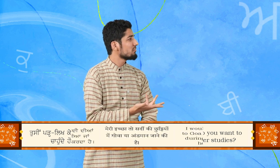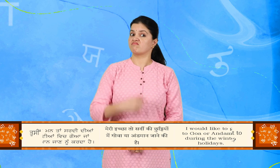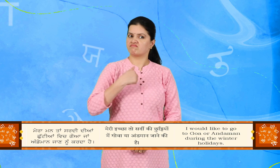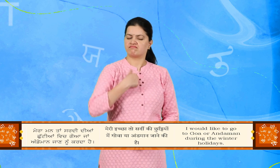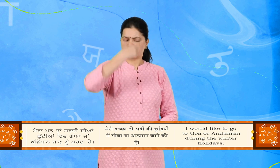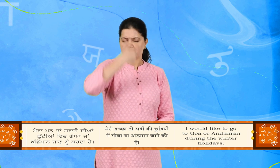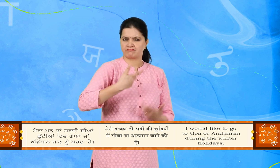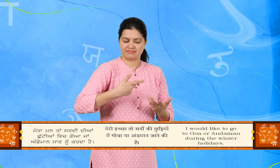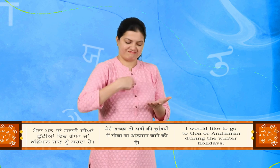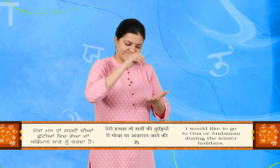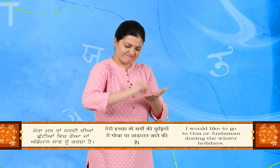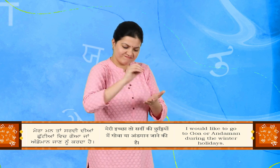मैं लेखक बनना चौन दी हा?